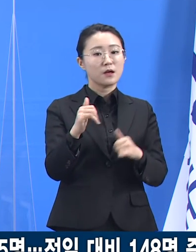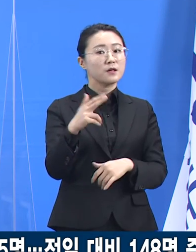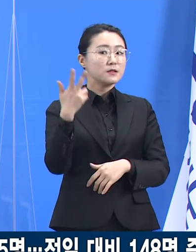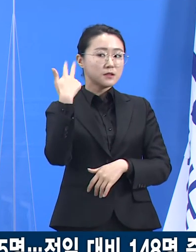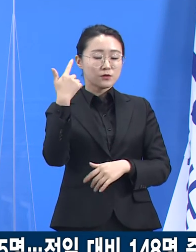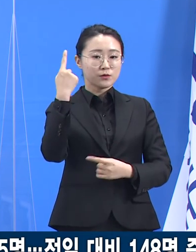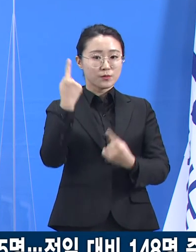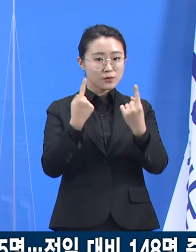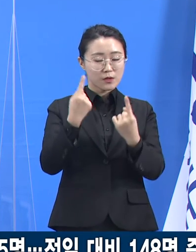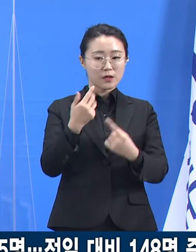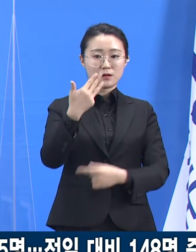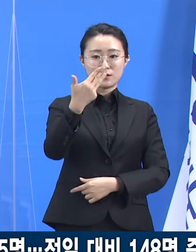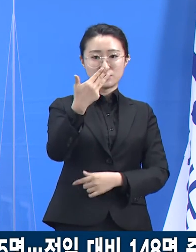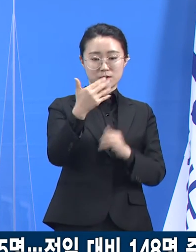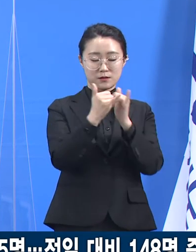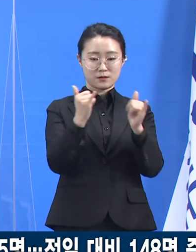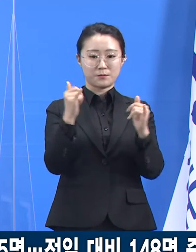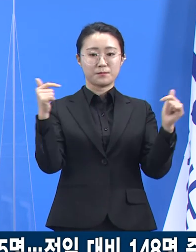감소했습니다.